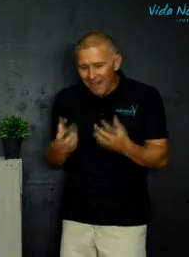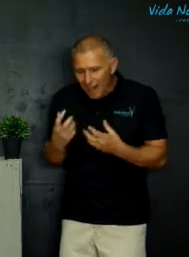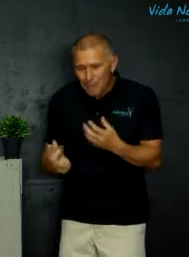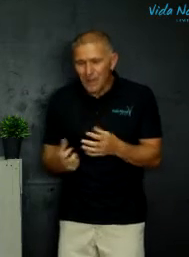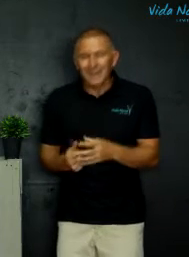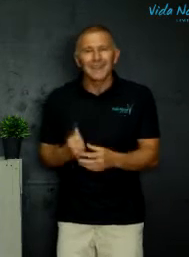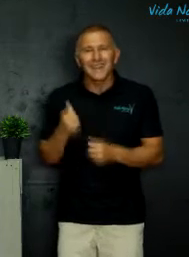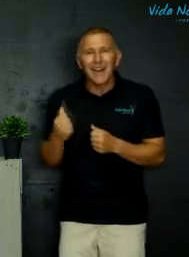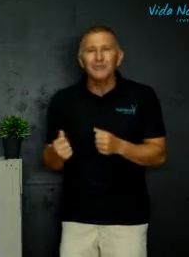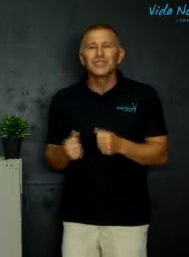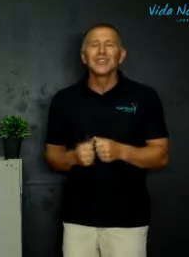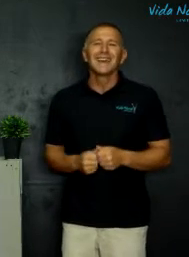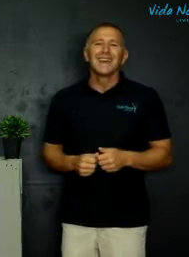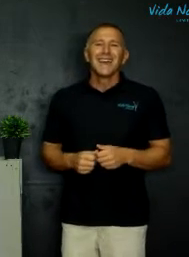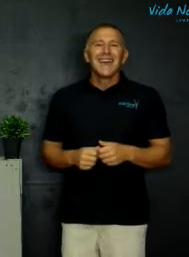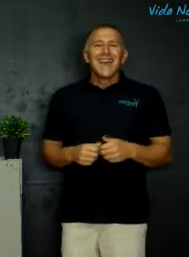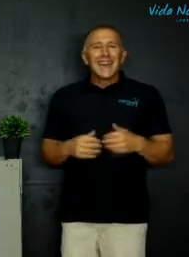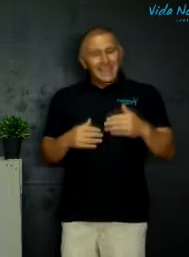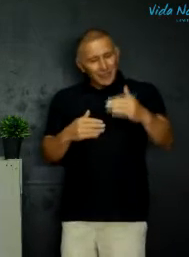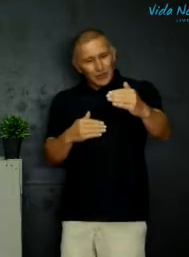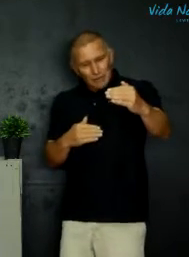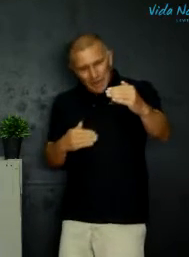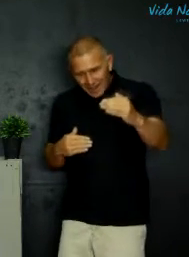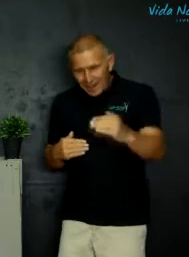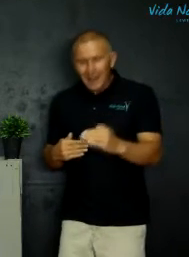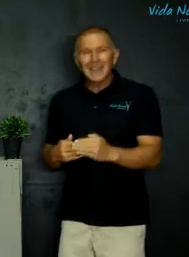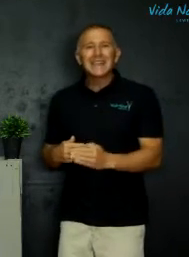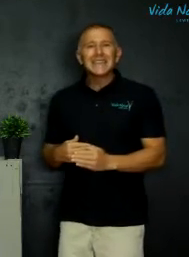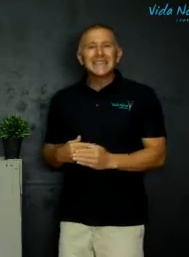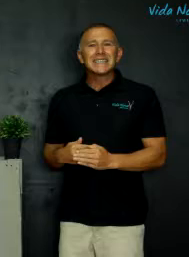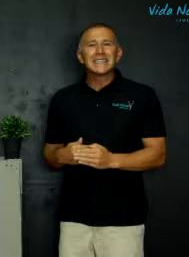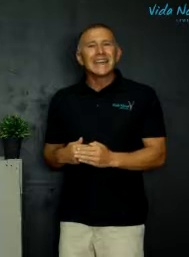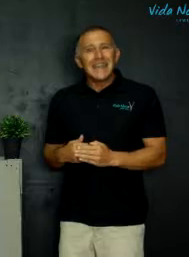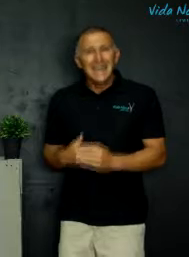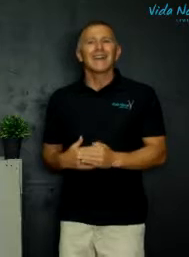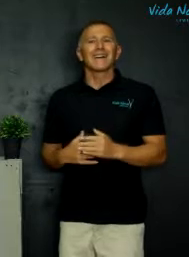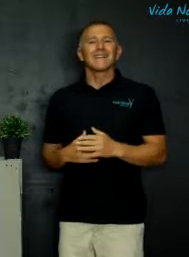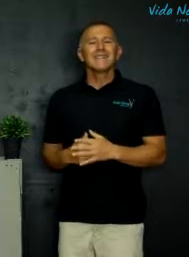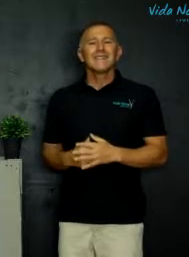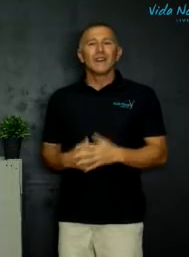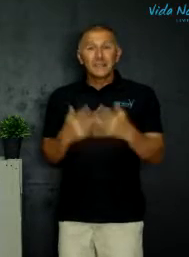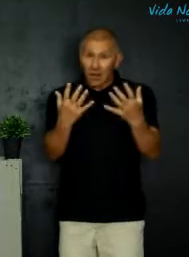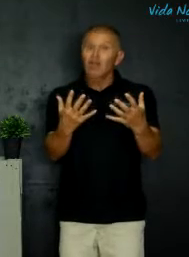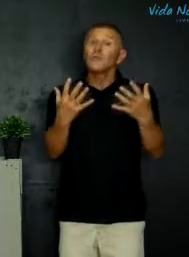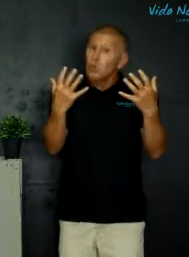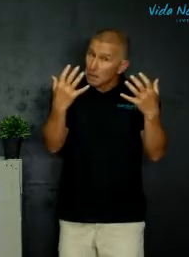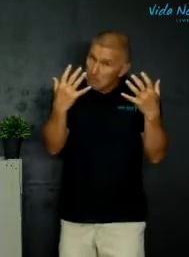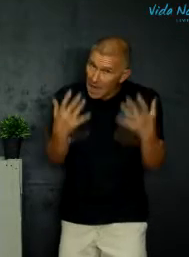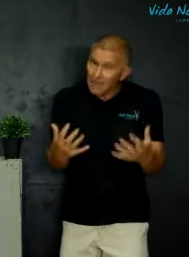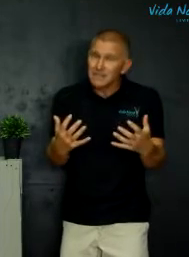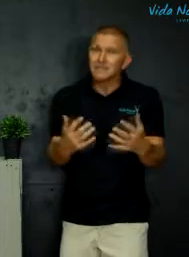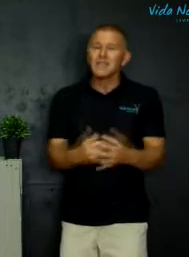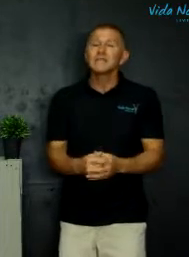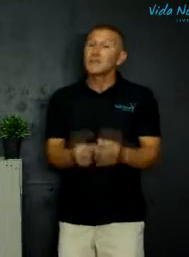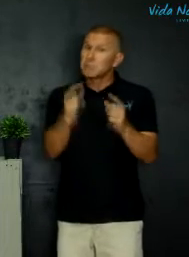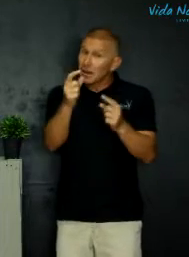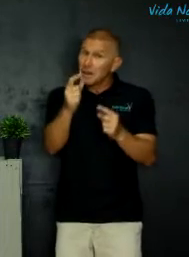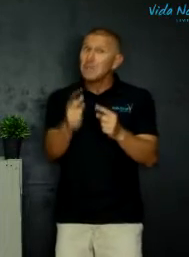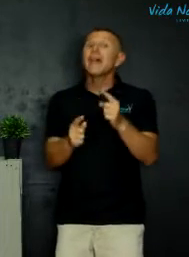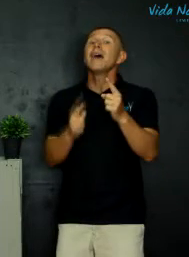afrug en coach het ek toen nou weer gekyk na Jesus leering wat gaan oor mens wees wat begin by